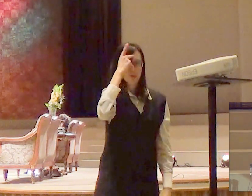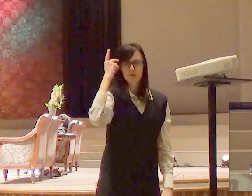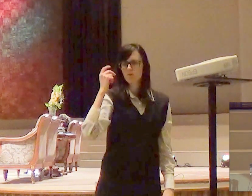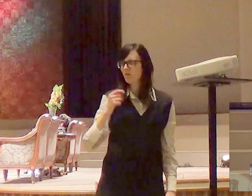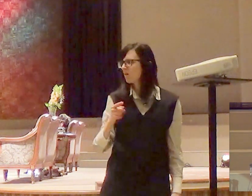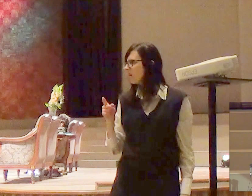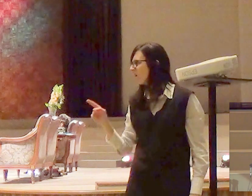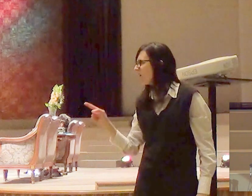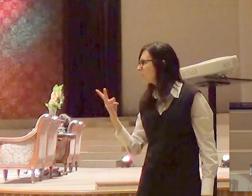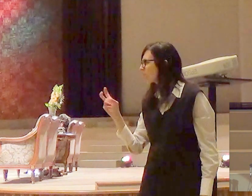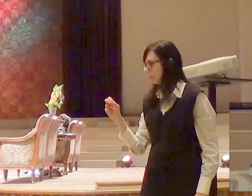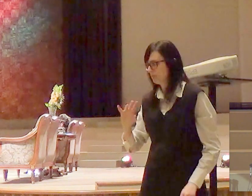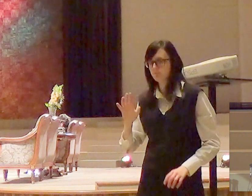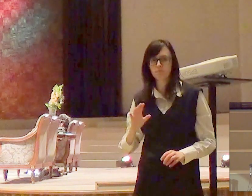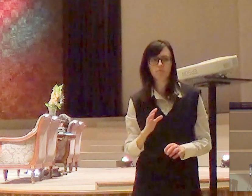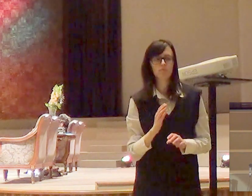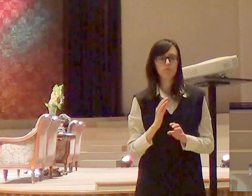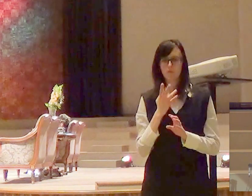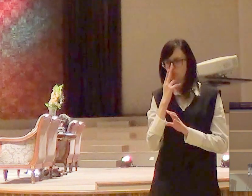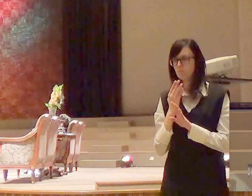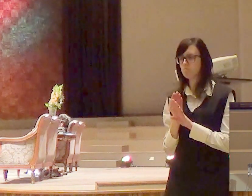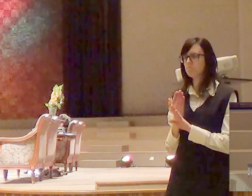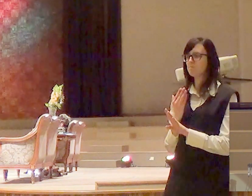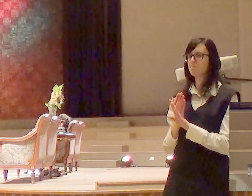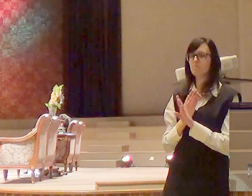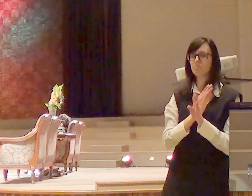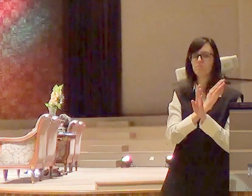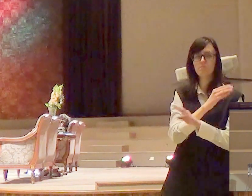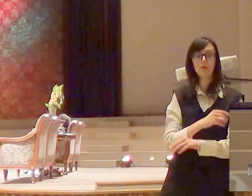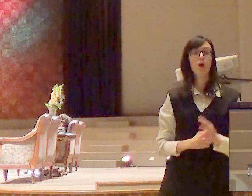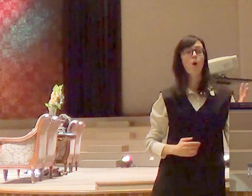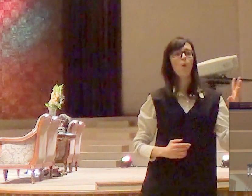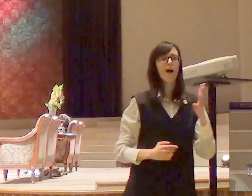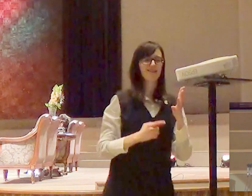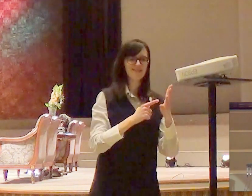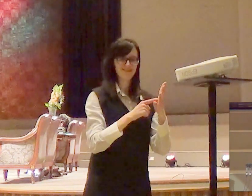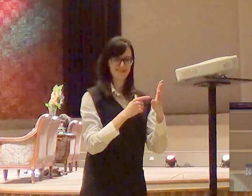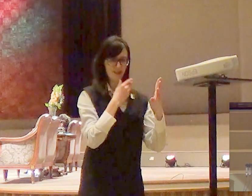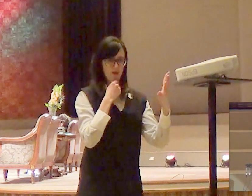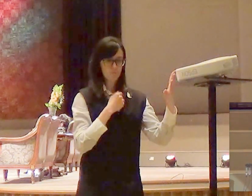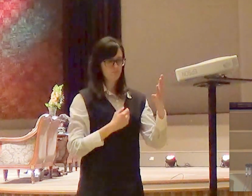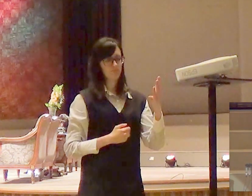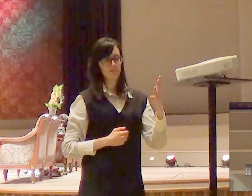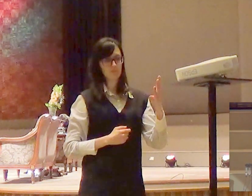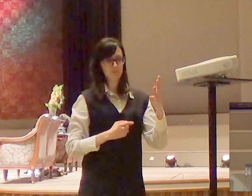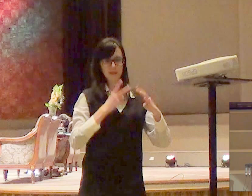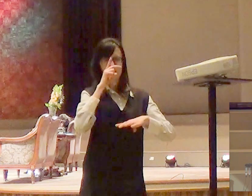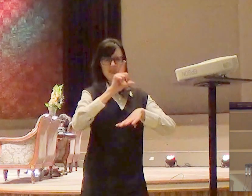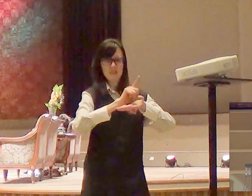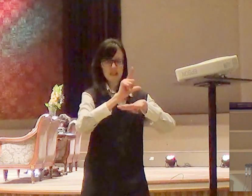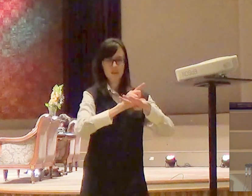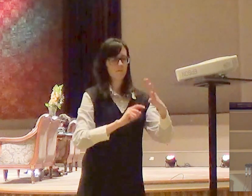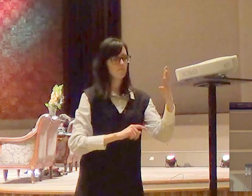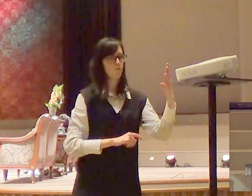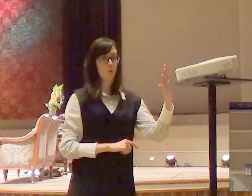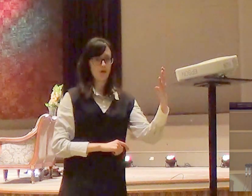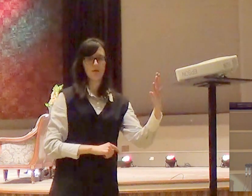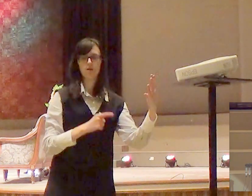das tendas de Corá Datão e Abirão Datão e Abirão tinham saído e estavam em pé a